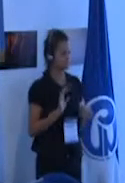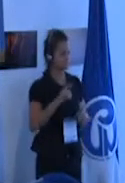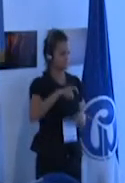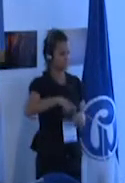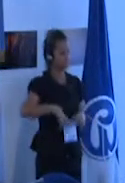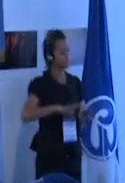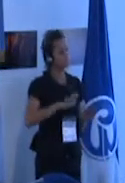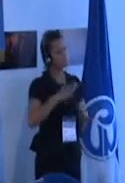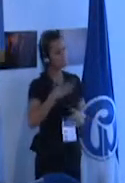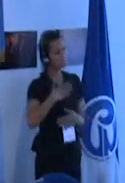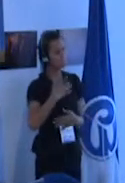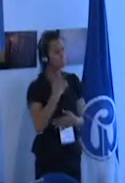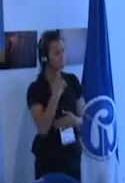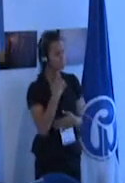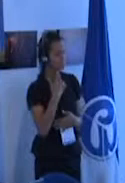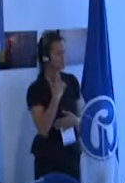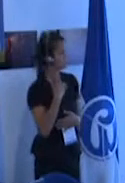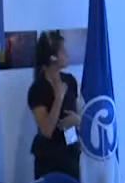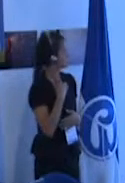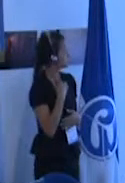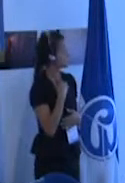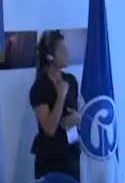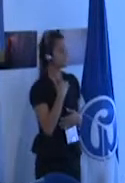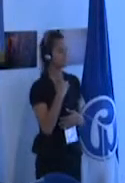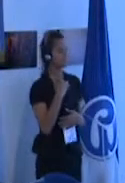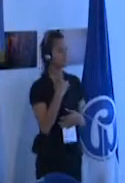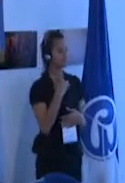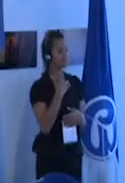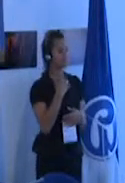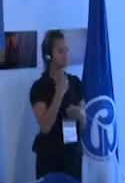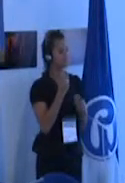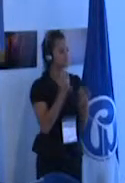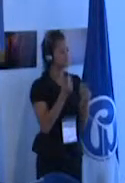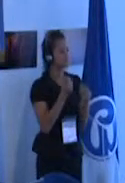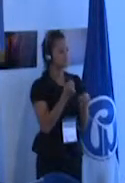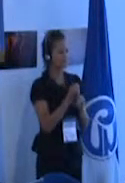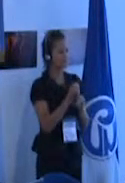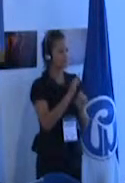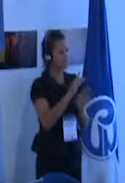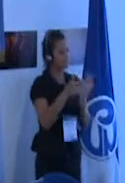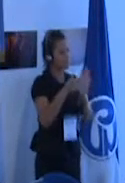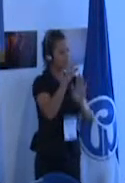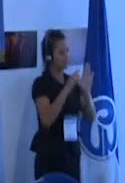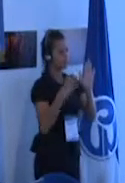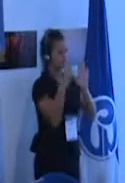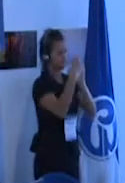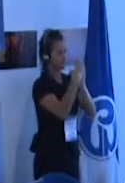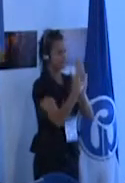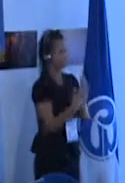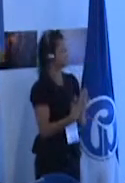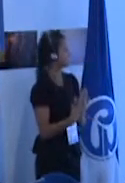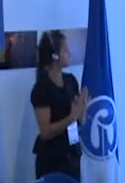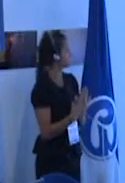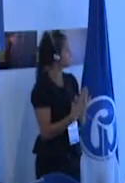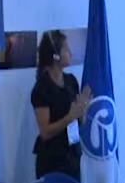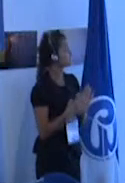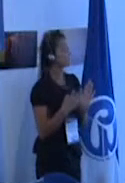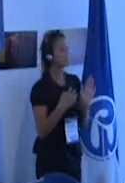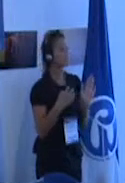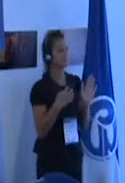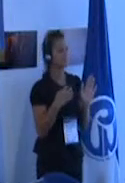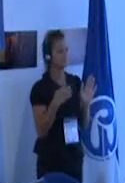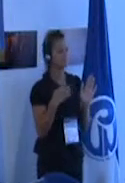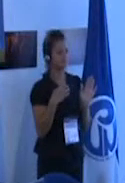me gusta mucho el trabajo de voy a mostrarles las imágenes de Bob Zenger que dice que